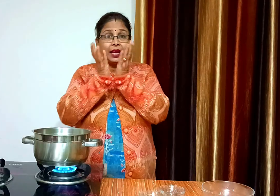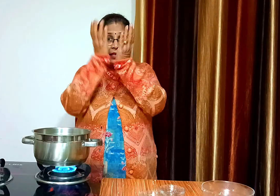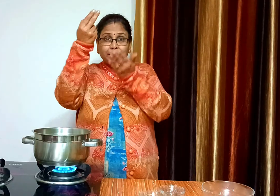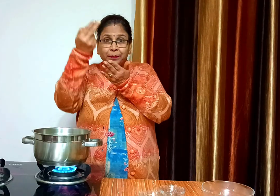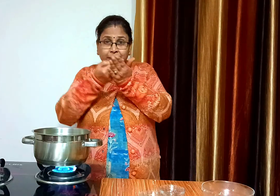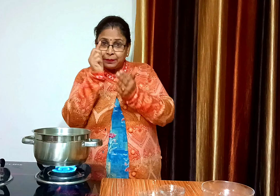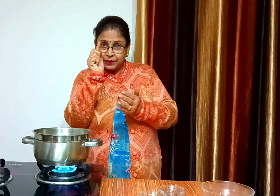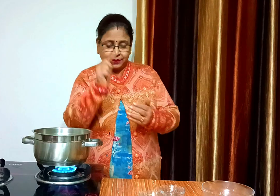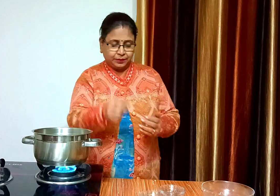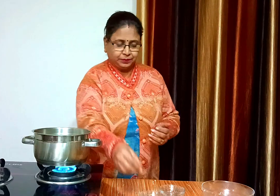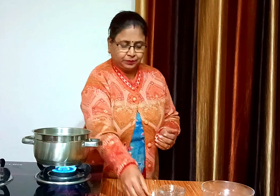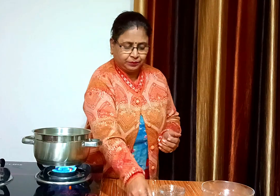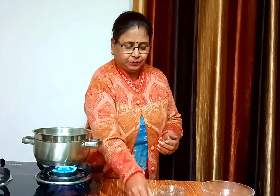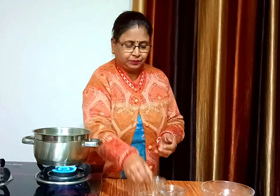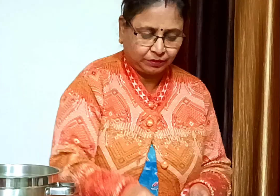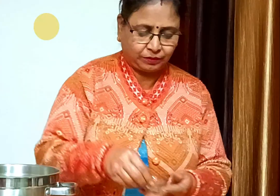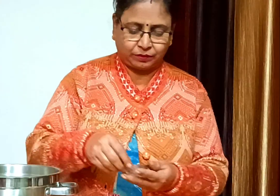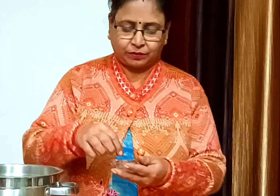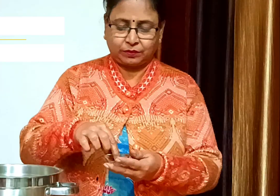एक दाल चिन्नी कट्टो कड़ा